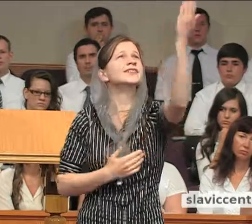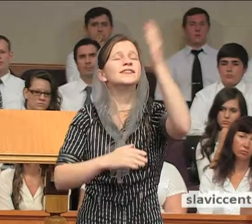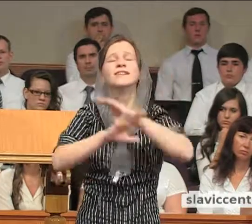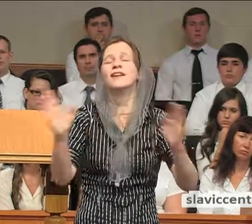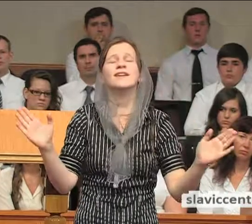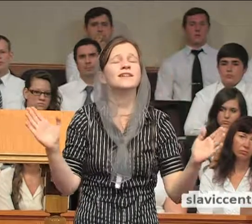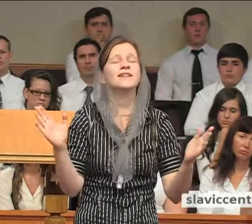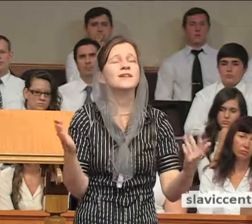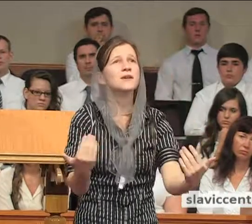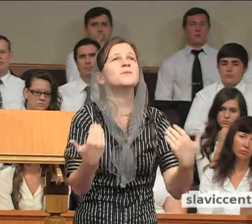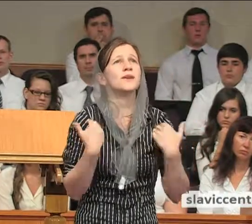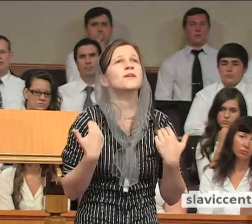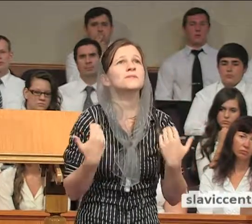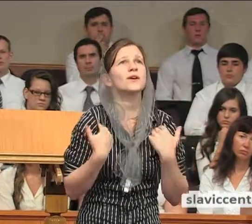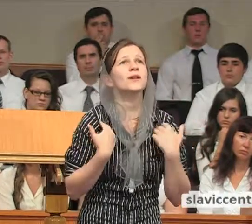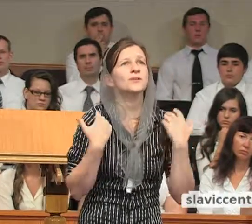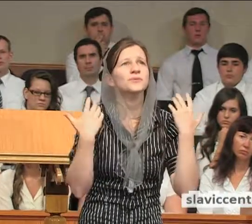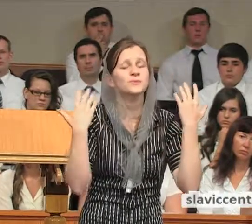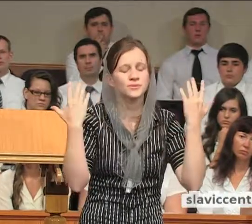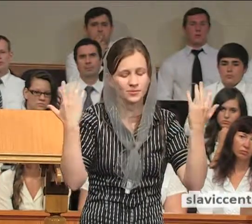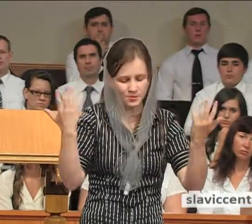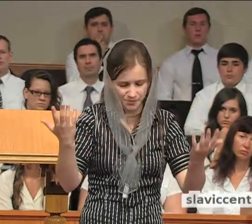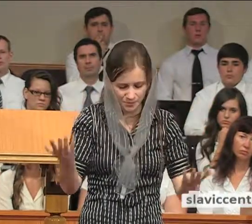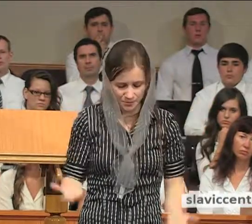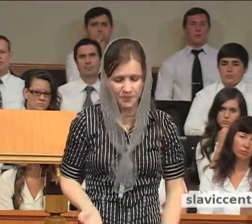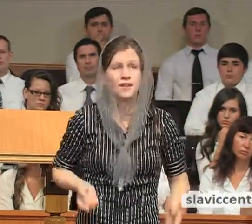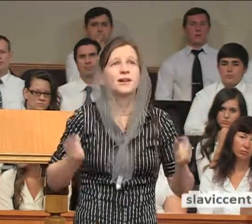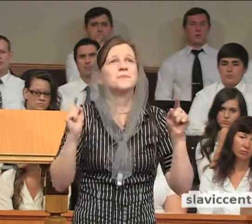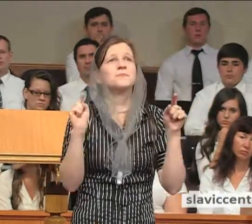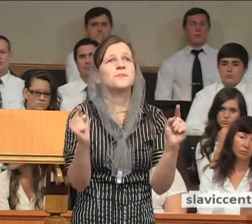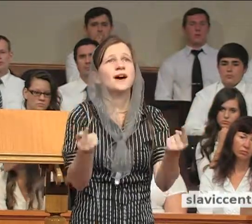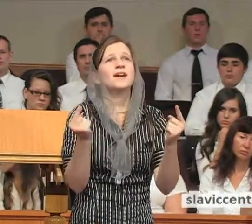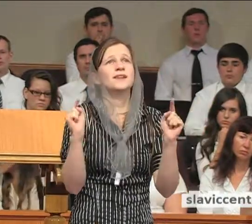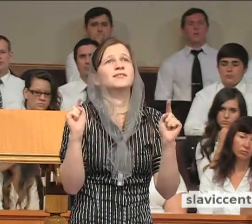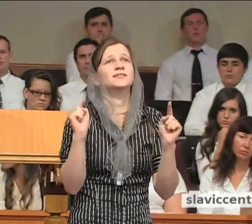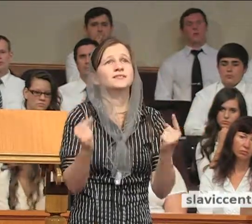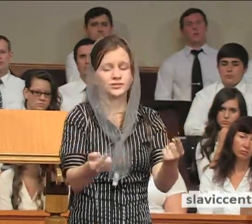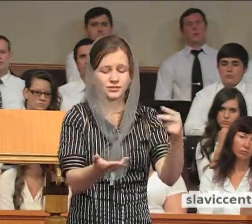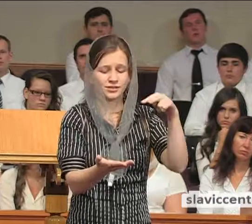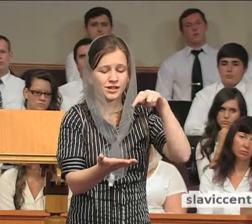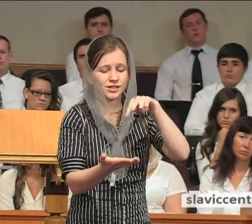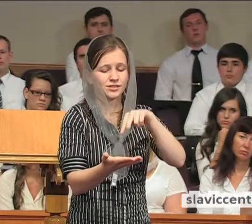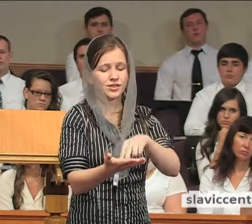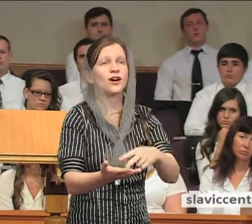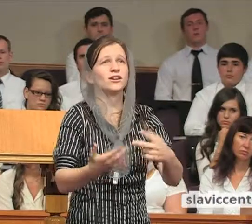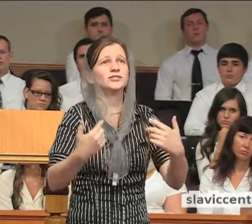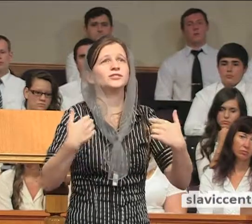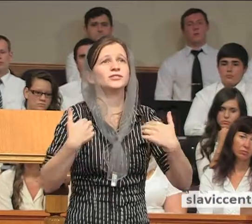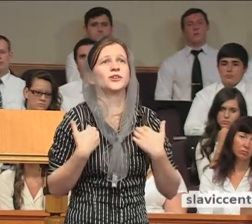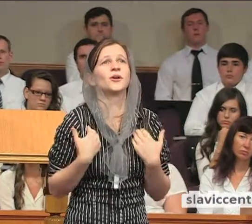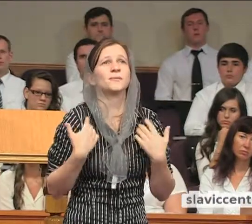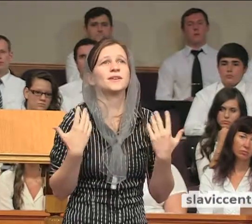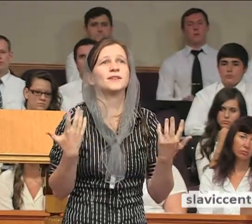нет за мною? Почему стоишь ко мне